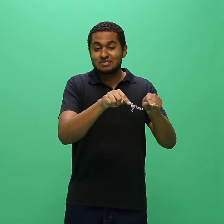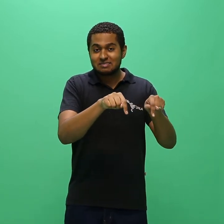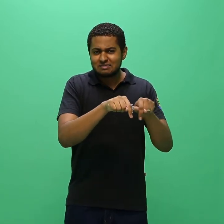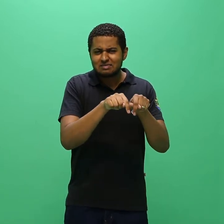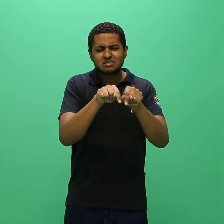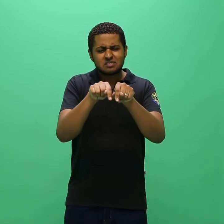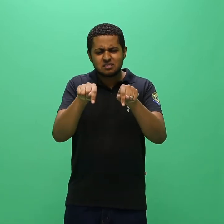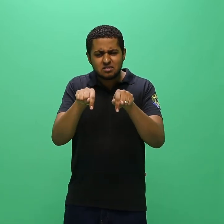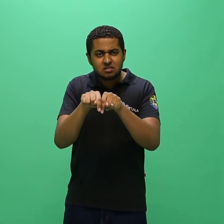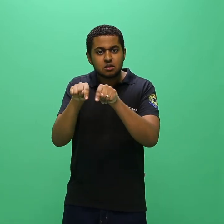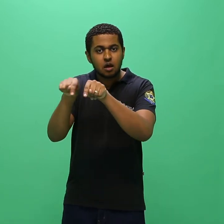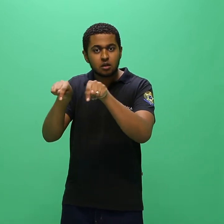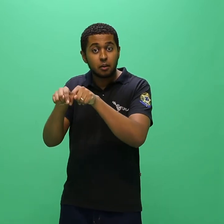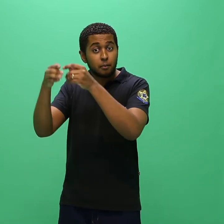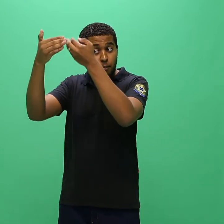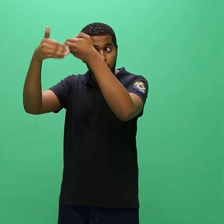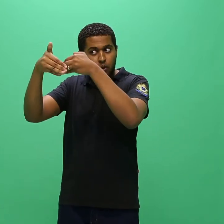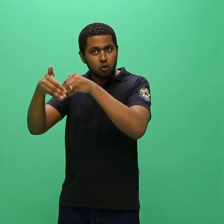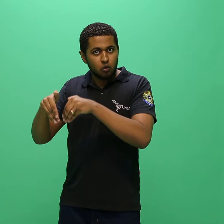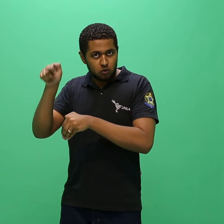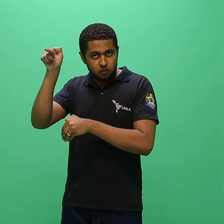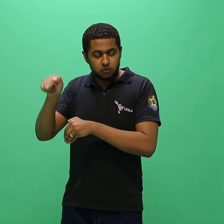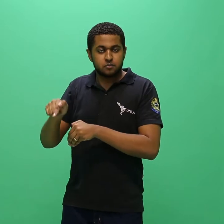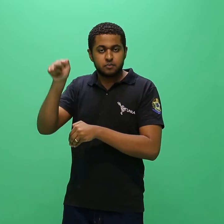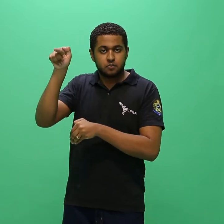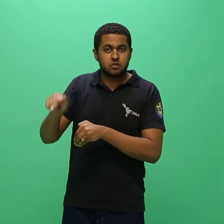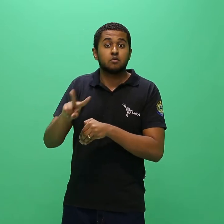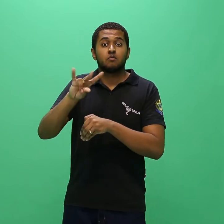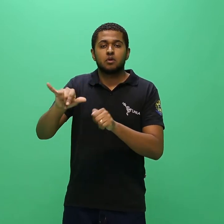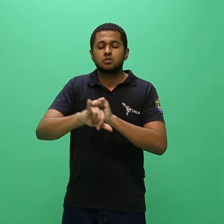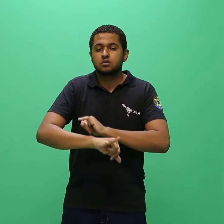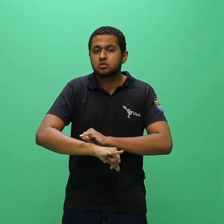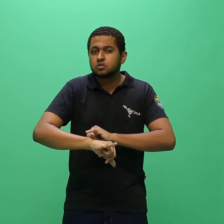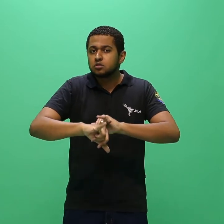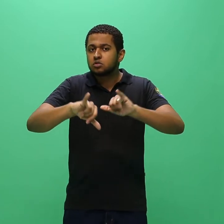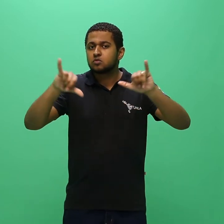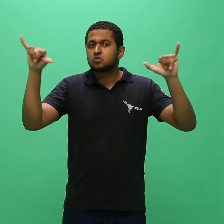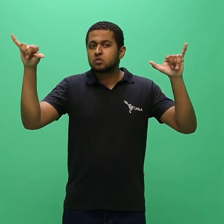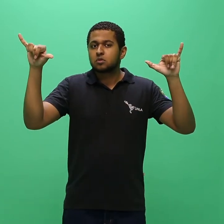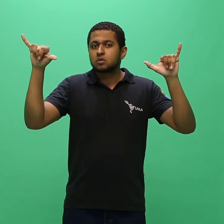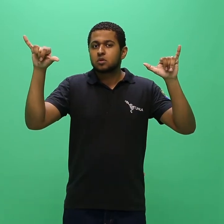avaliações serão divulgados no edital de homologação das inscrições.